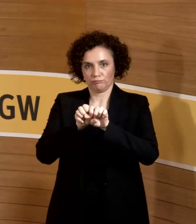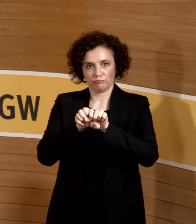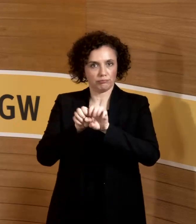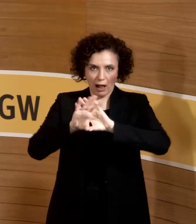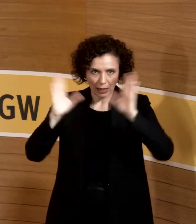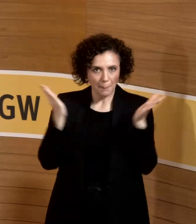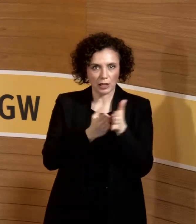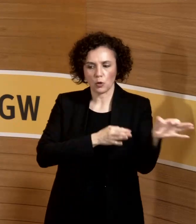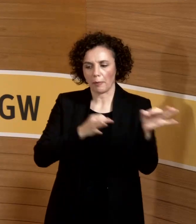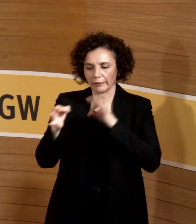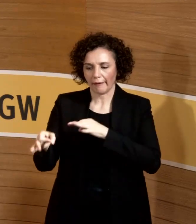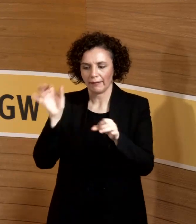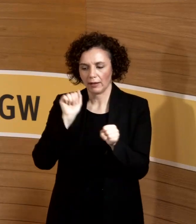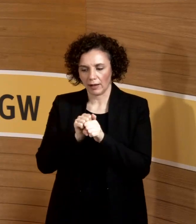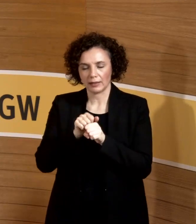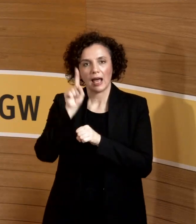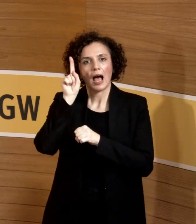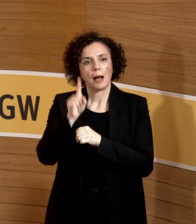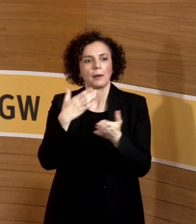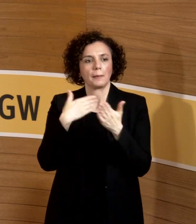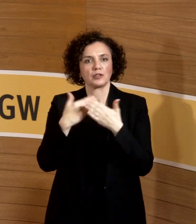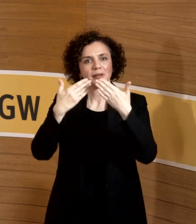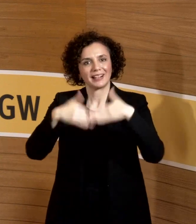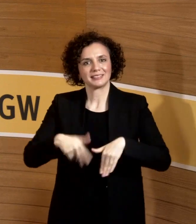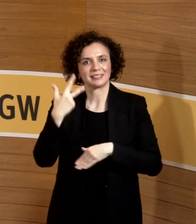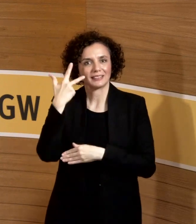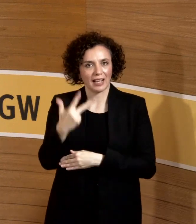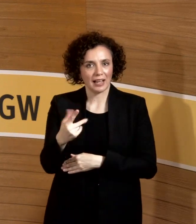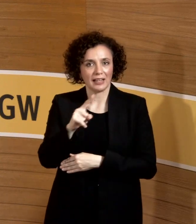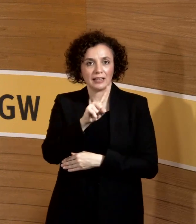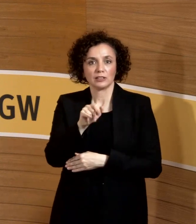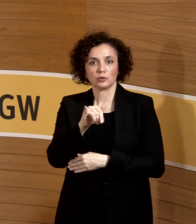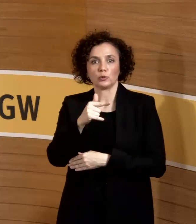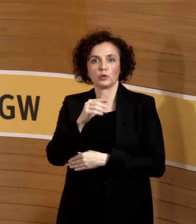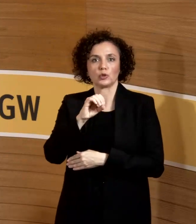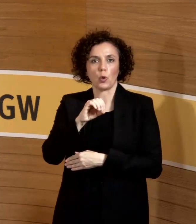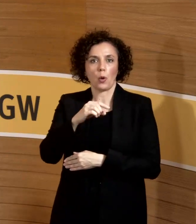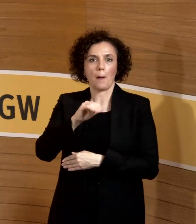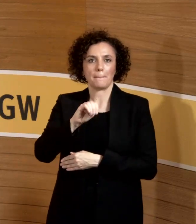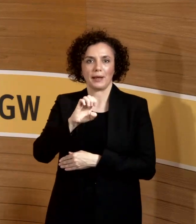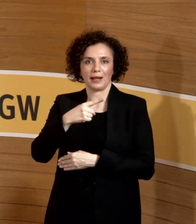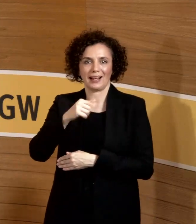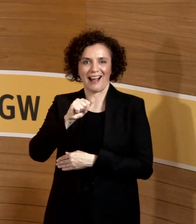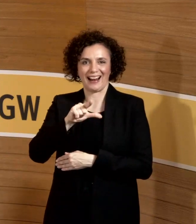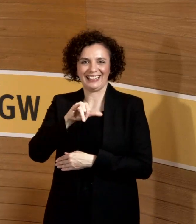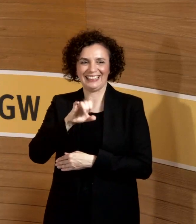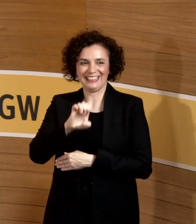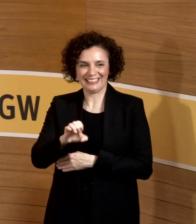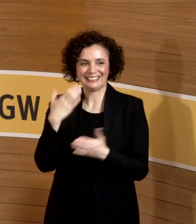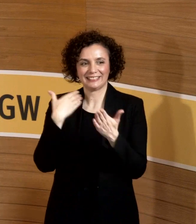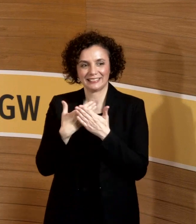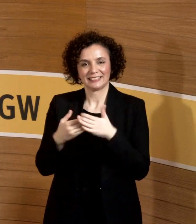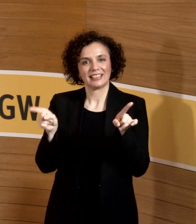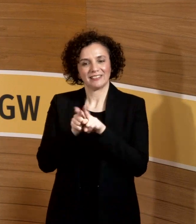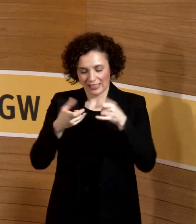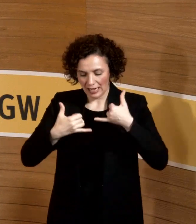ist immer noch drin wegen Zytomegalie. Zytomegalie ist die häufigste in der